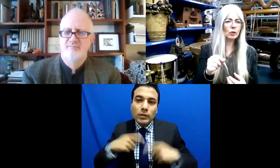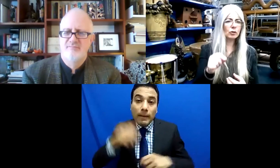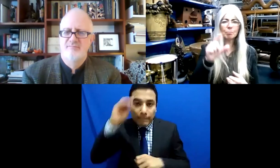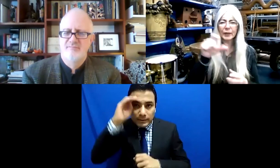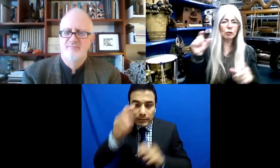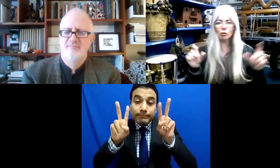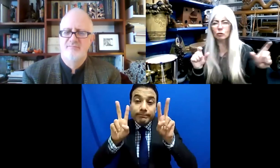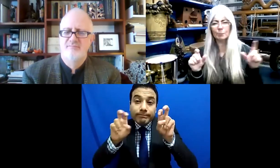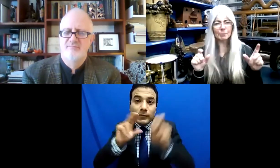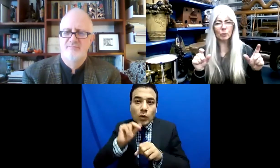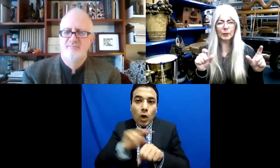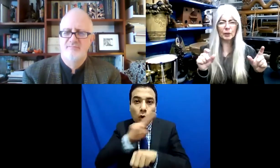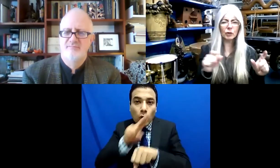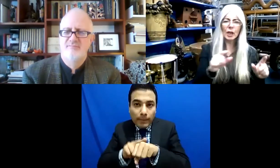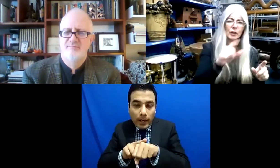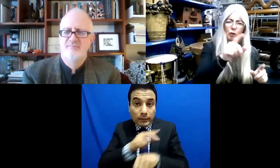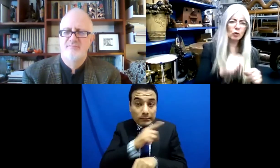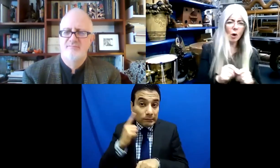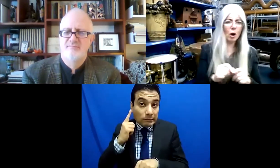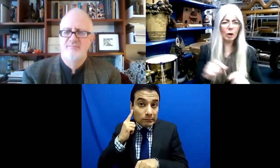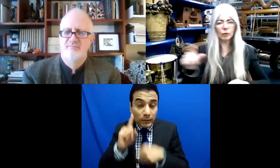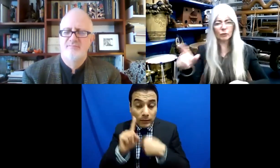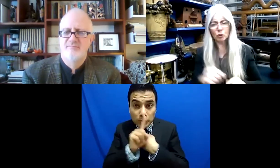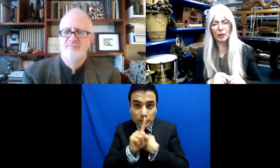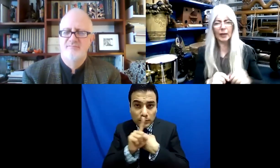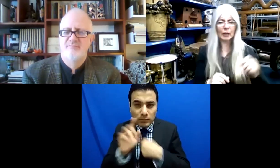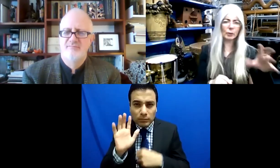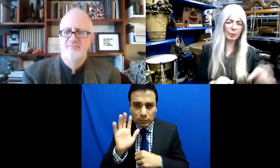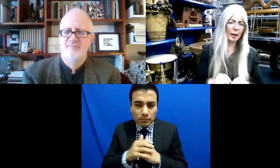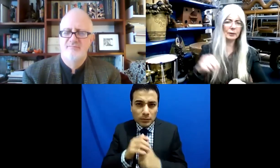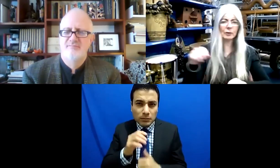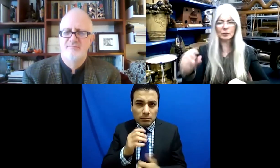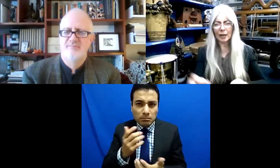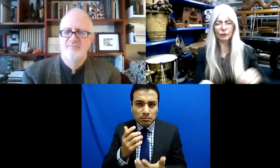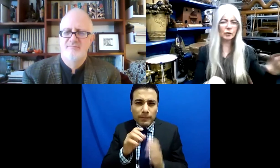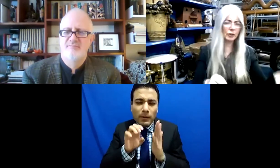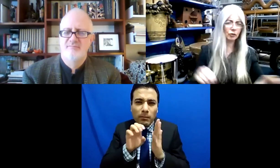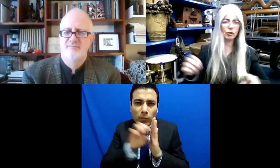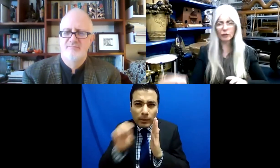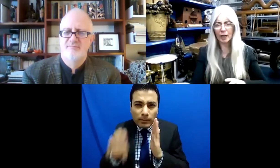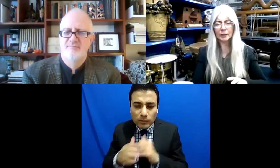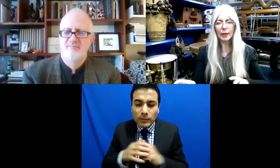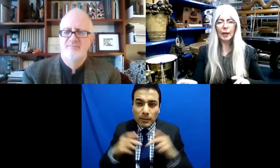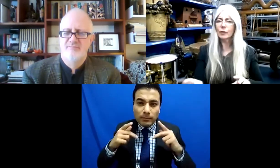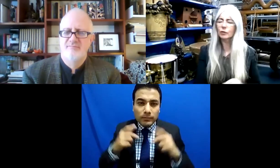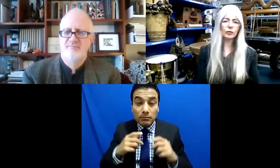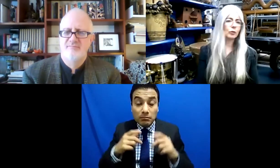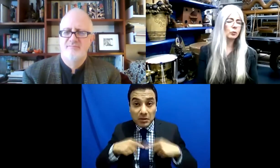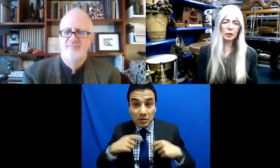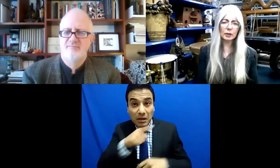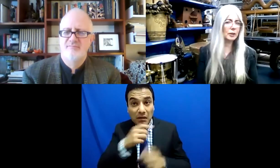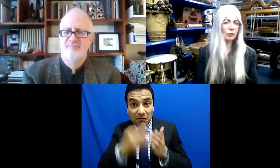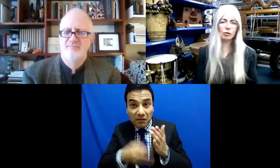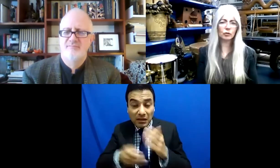dado una audición positiva, pero si van a elegir, van a decir, ah, este no, porque le falta una pierna, un